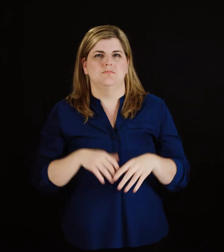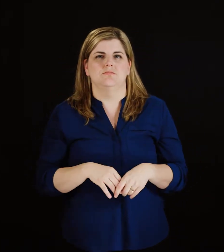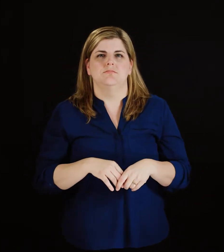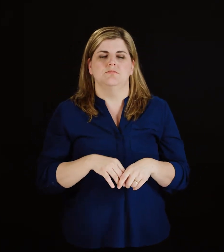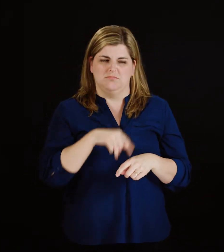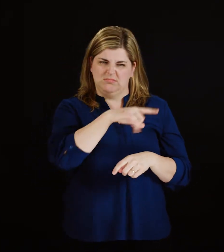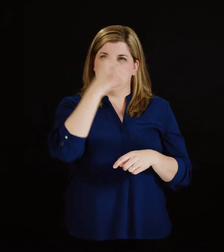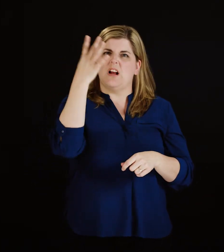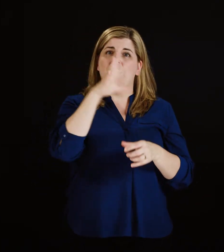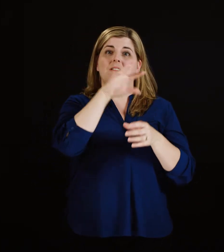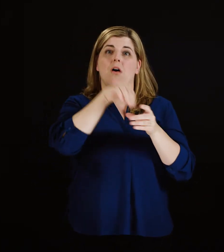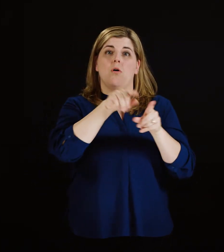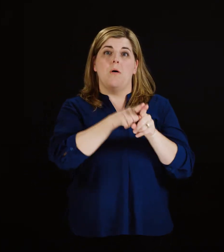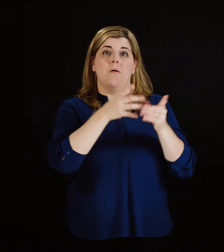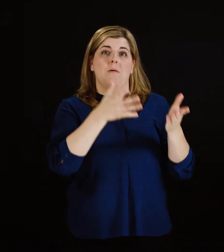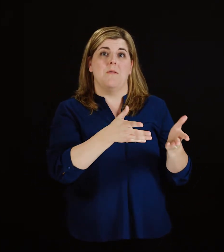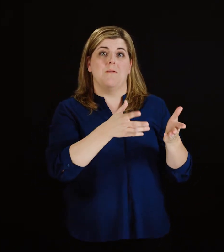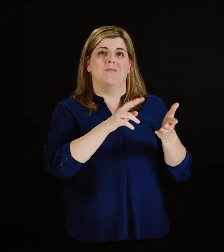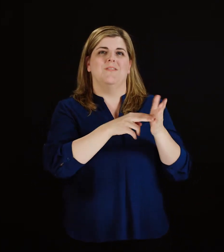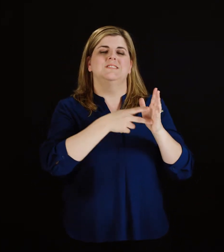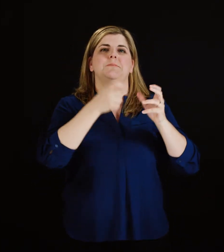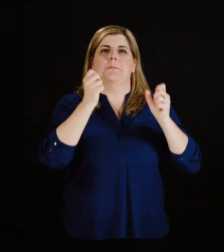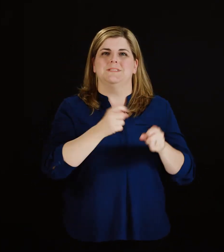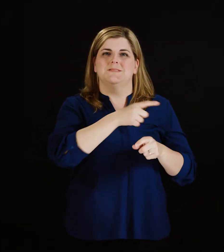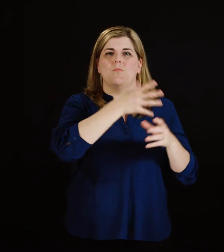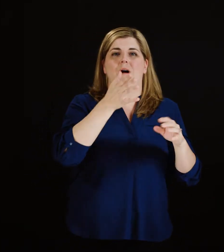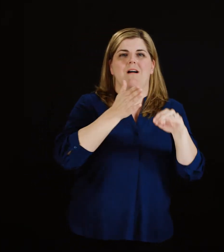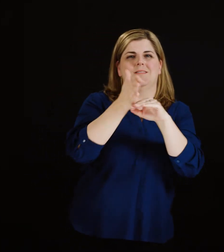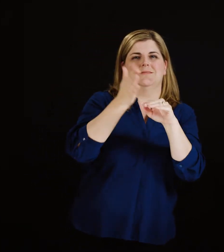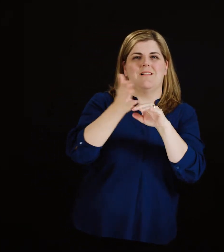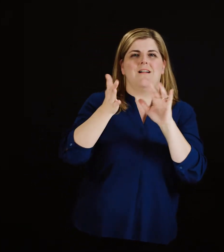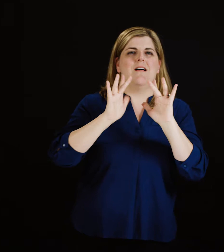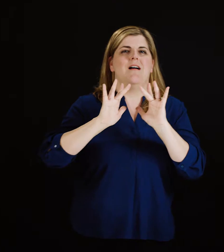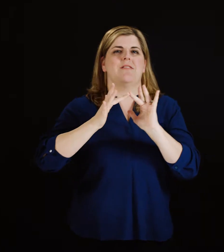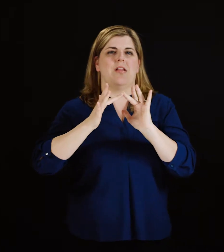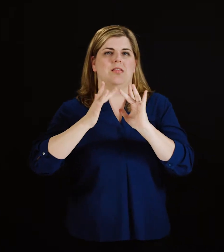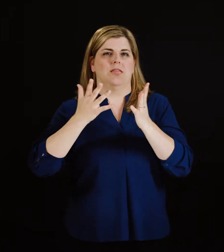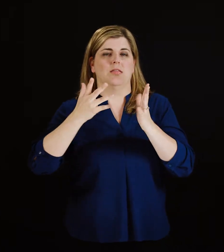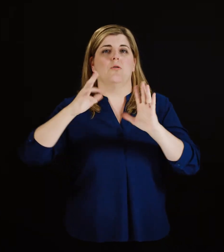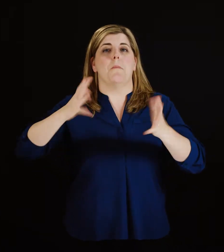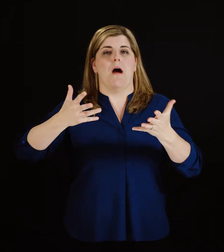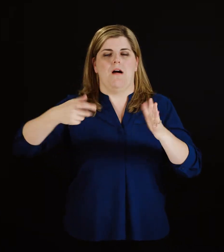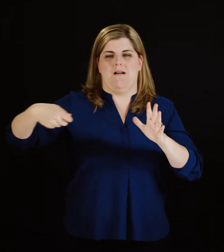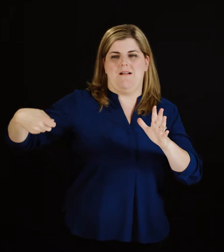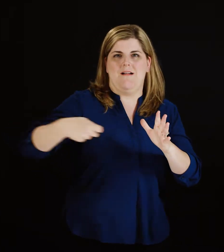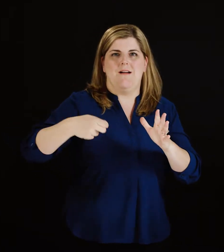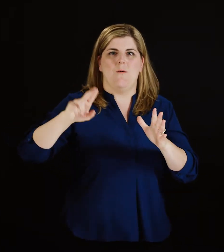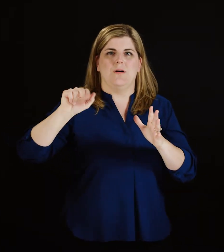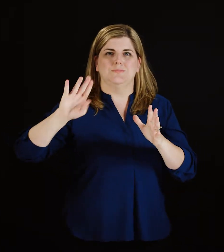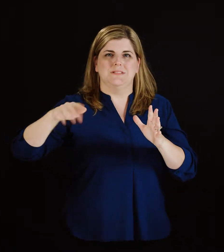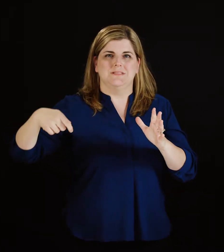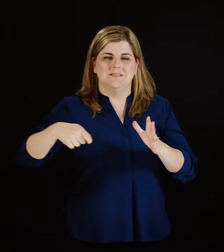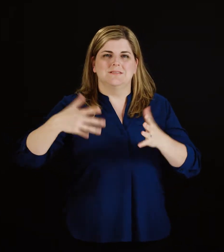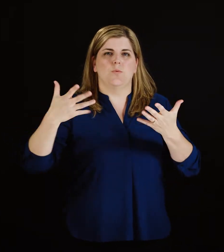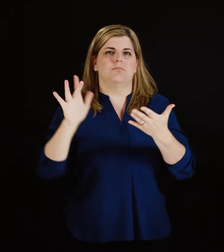forfait permet d'accéder à l'Internet sans fil au moyen d'une clé USB ou d'une tablette.